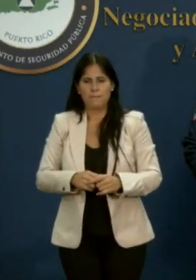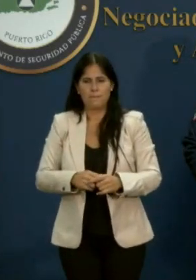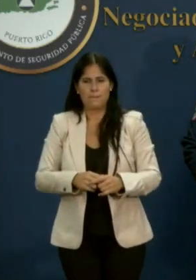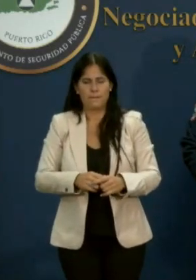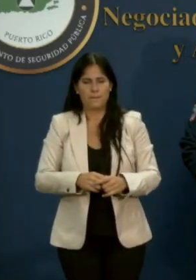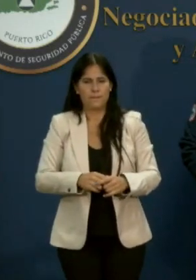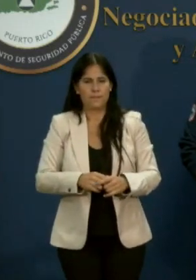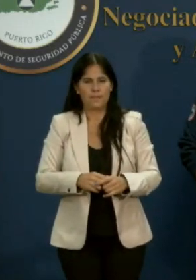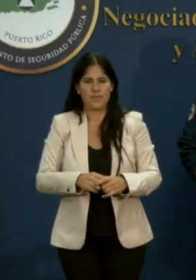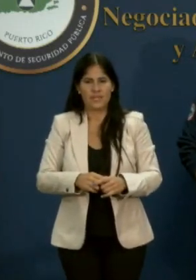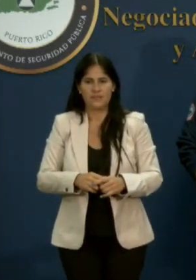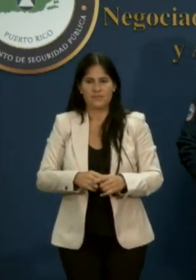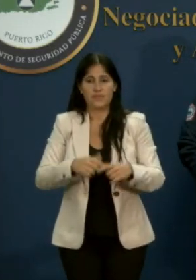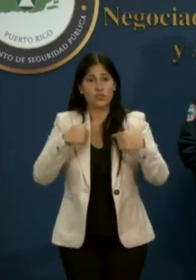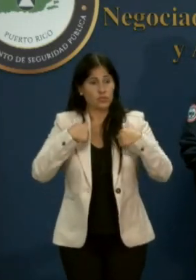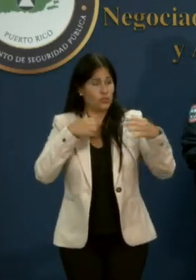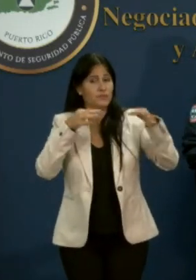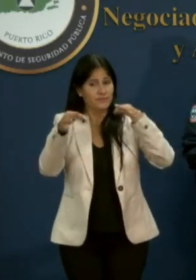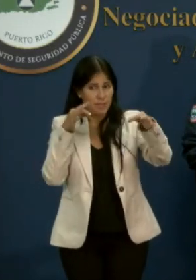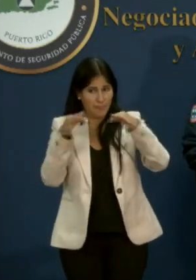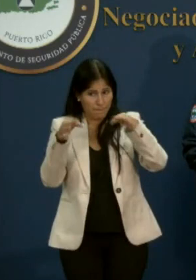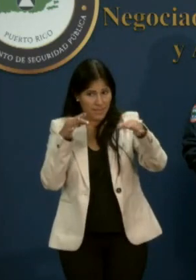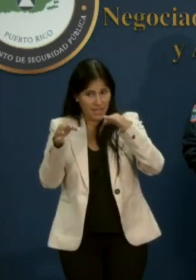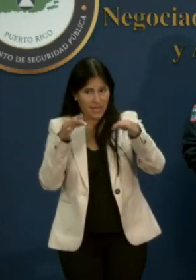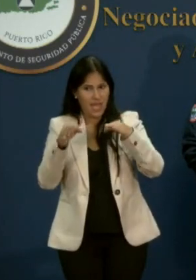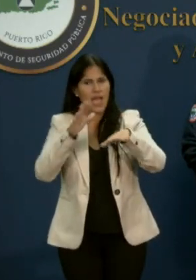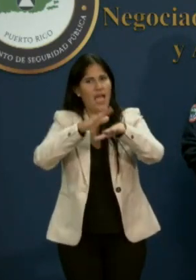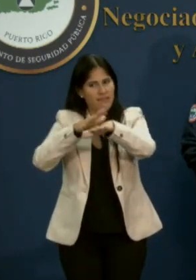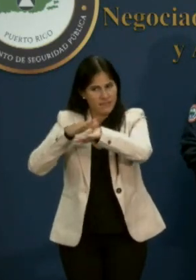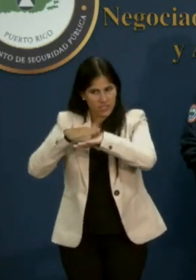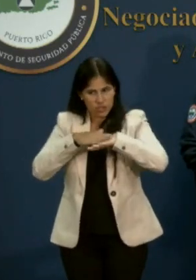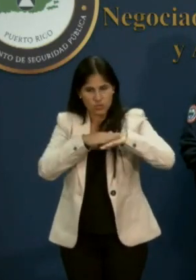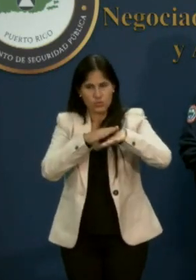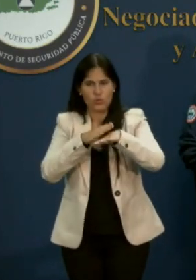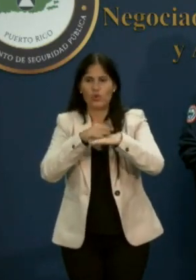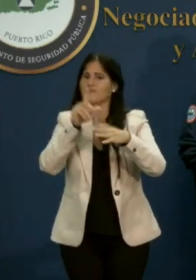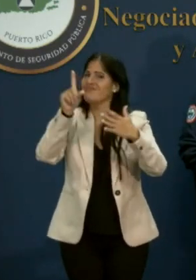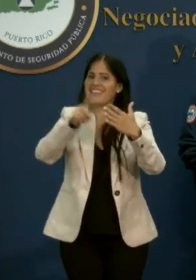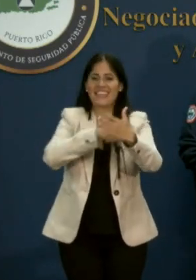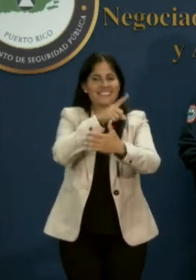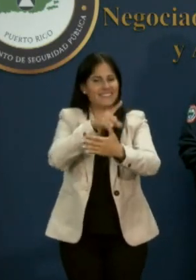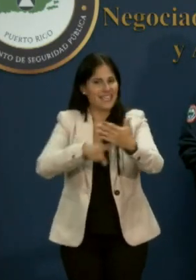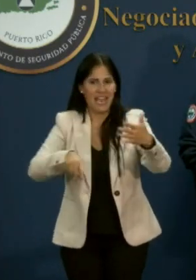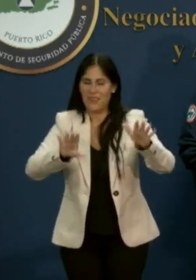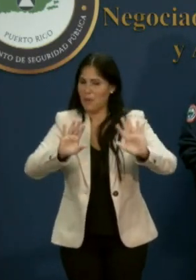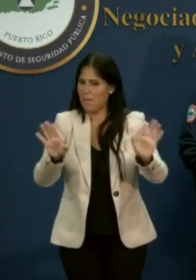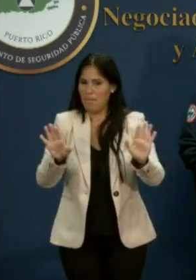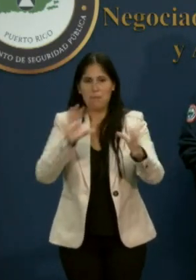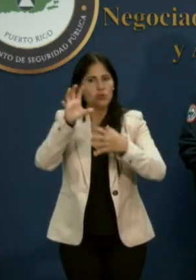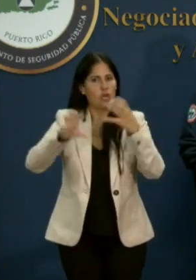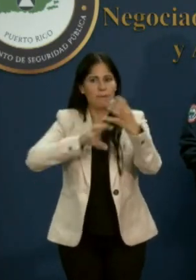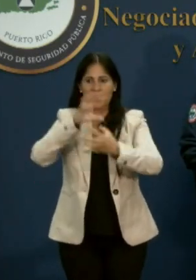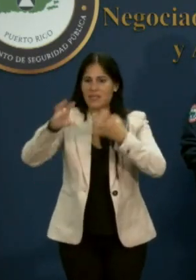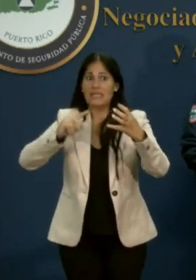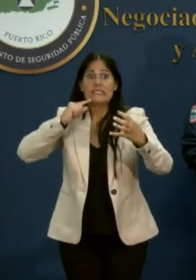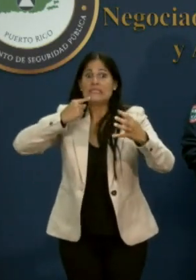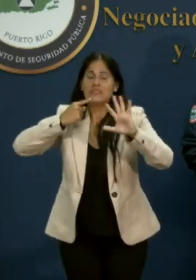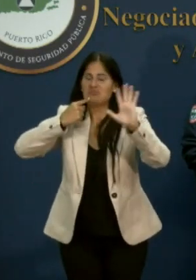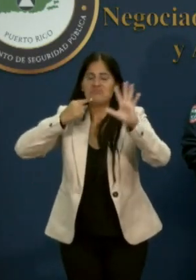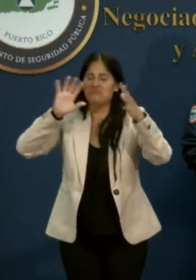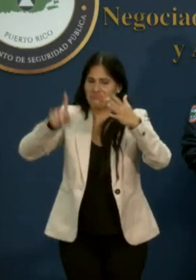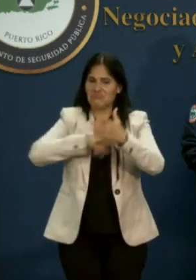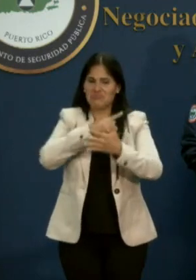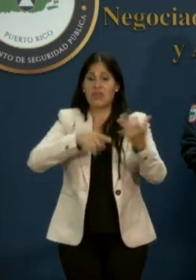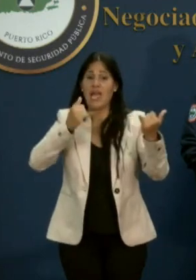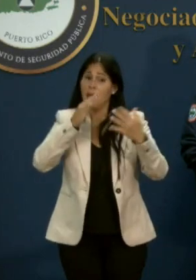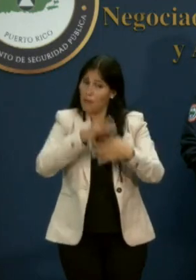Como ya mencionó el señor gobernador, el aviso de tormenta tropical se ha descancelado, pero esto es bien importante que el pueblo de Puerto Rico